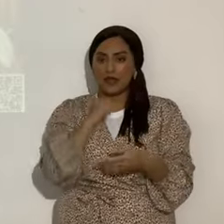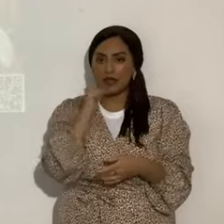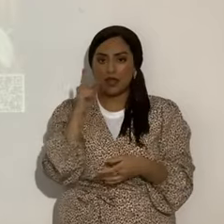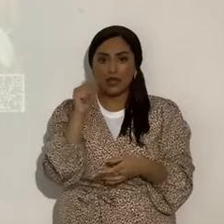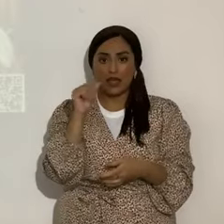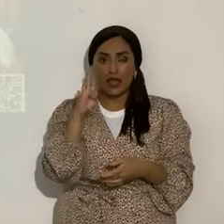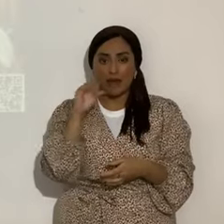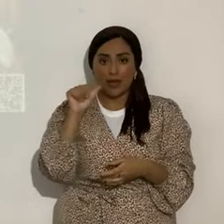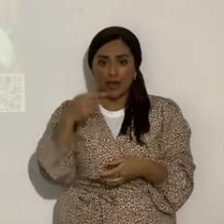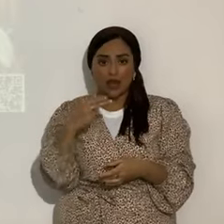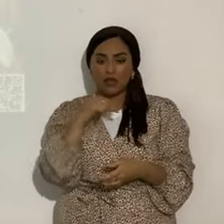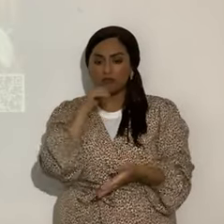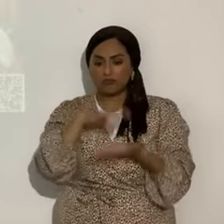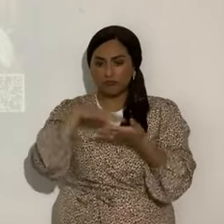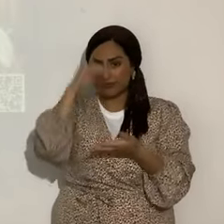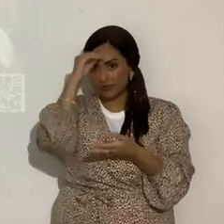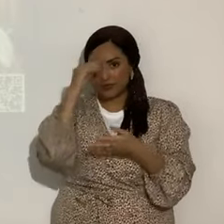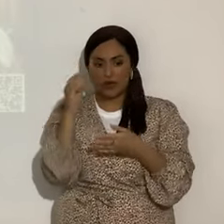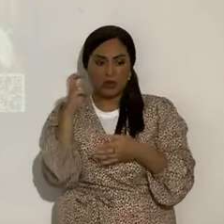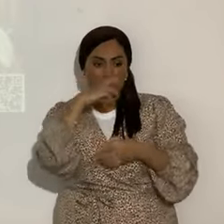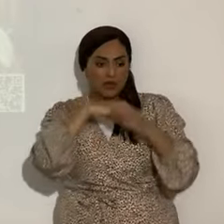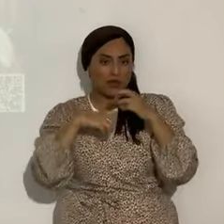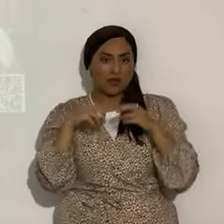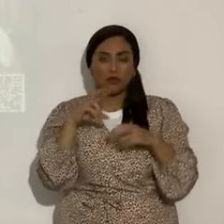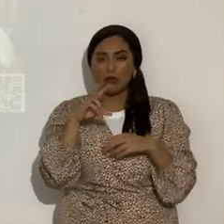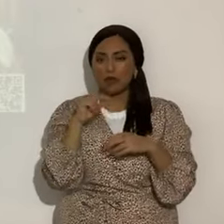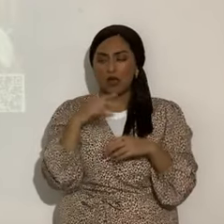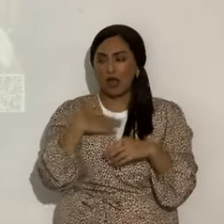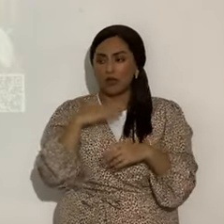astrología, que no maneja, yo no manejo eso, ni el rey Luis tampoco.